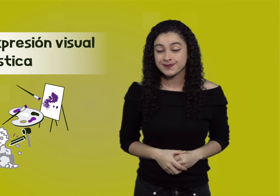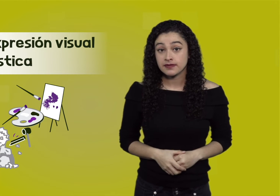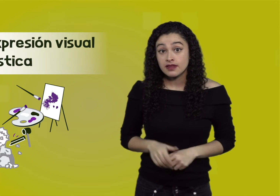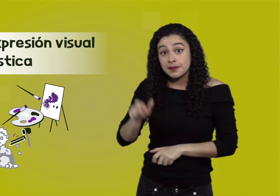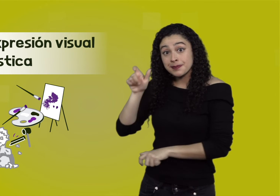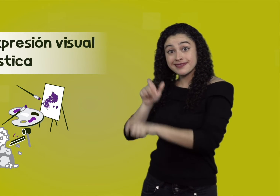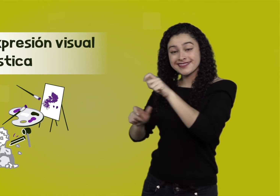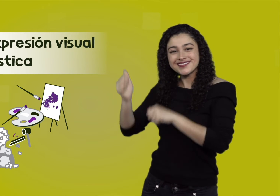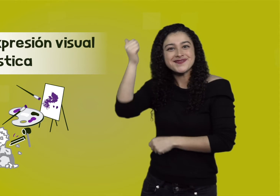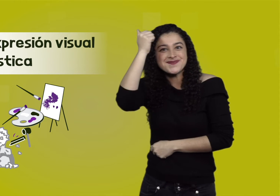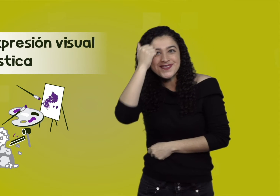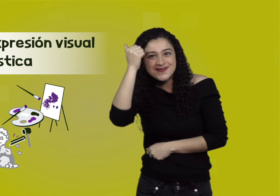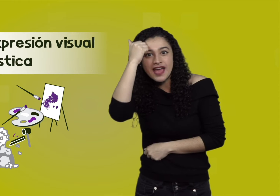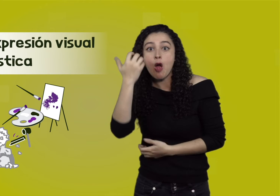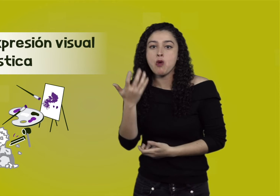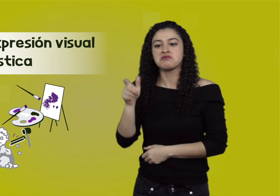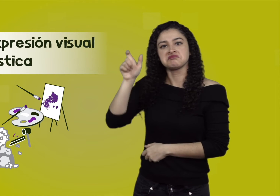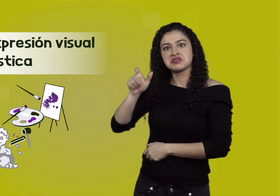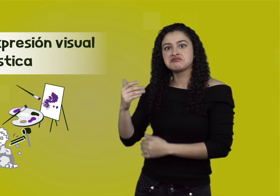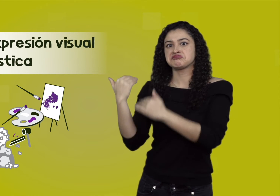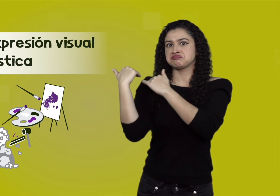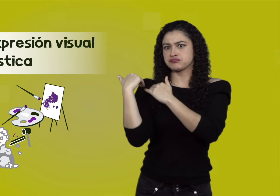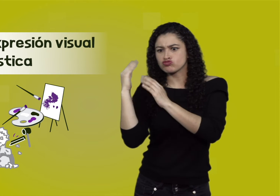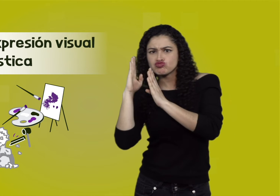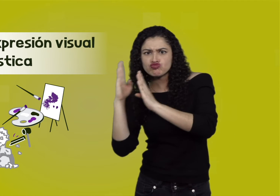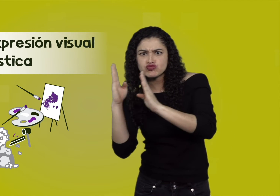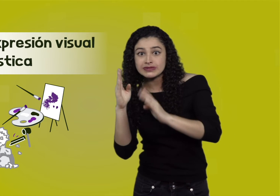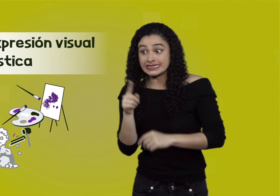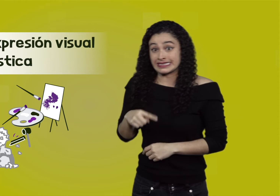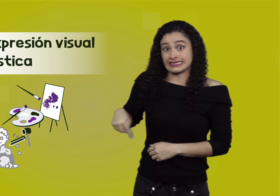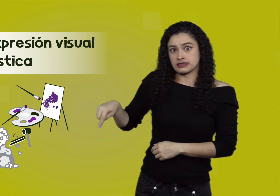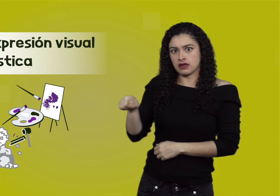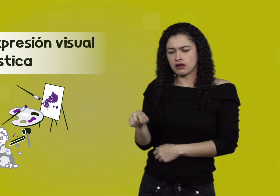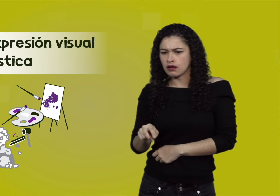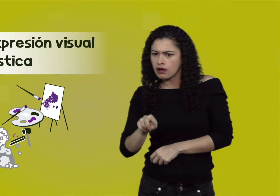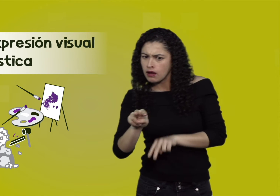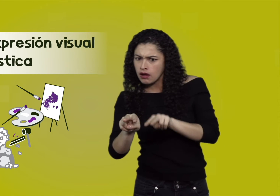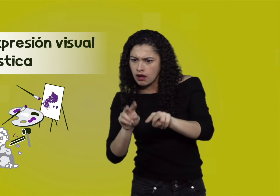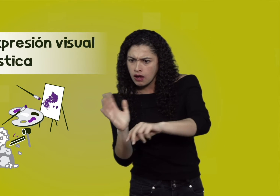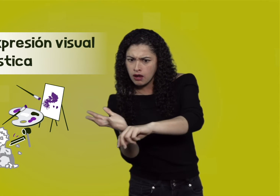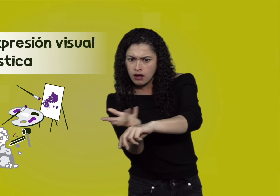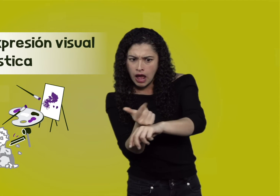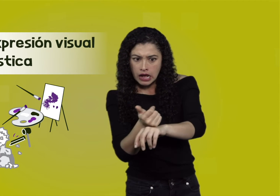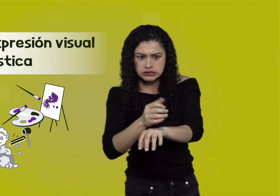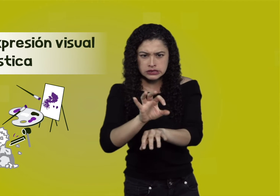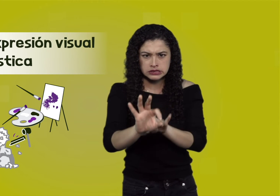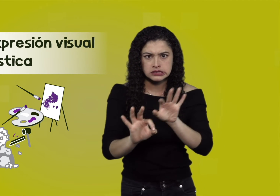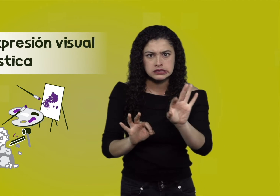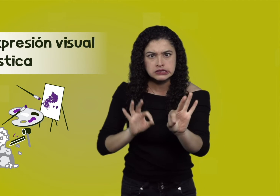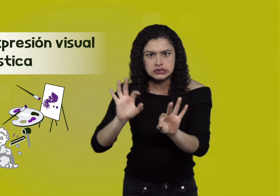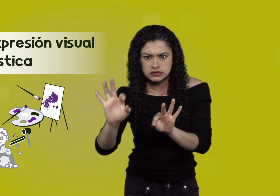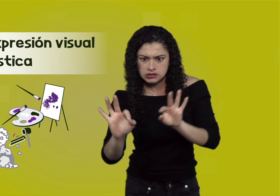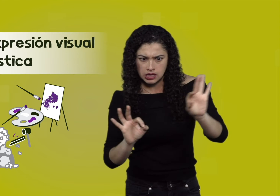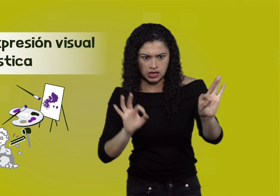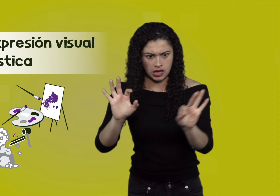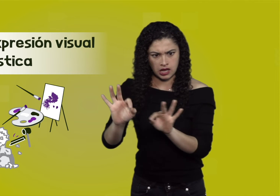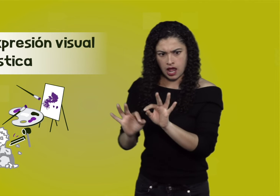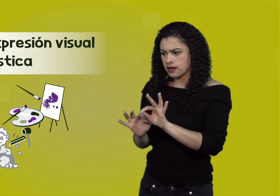entre otras expresiones artísticas. Los docentes y agentes educativos tienen el reto de gestionar experiencias